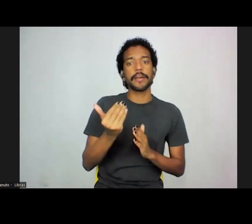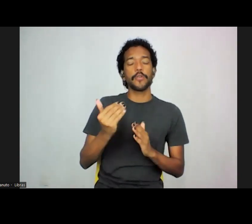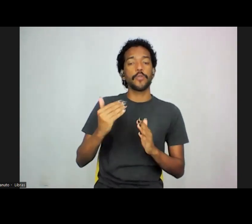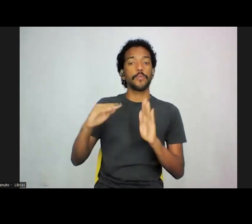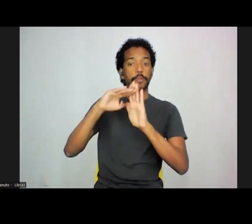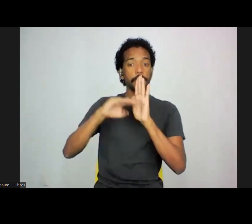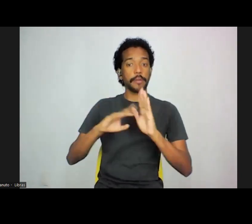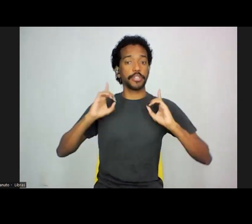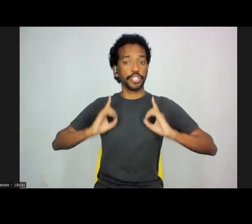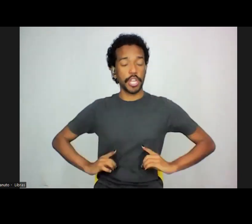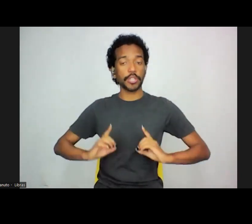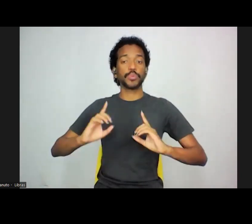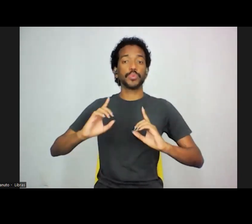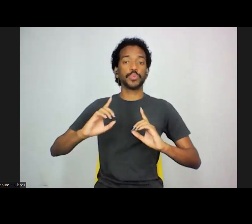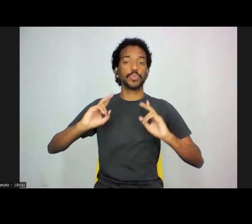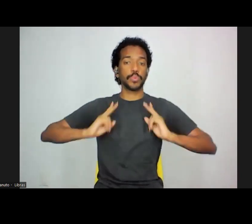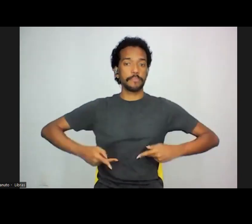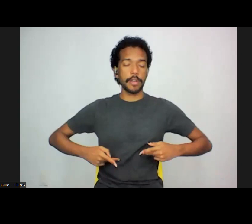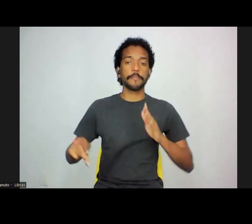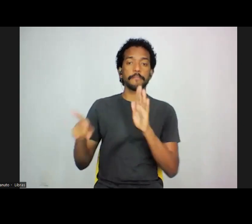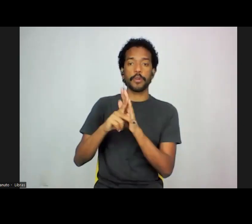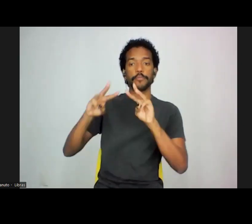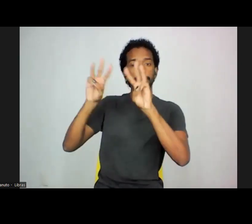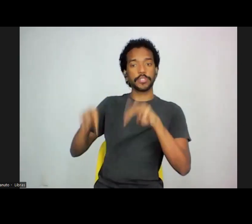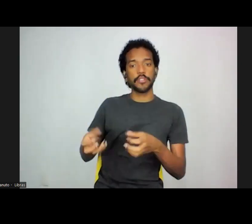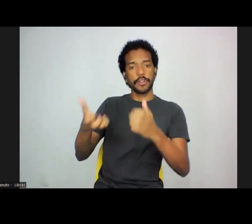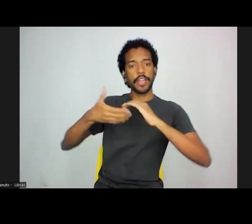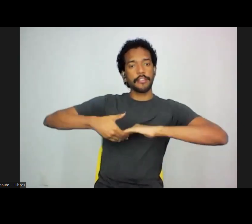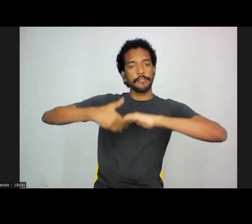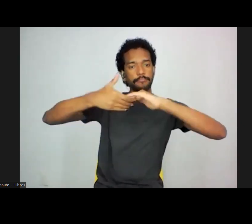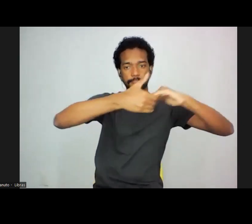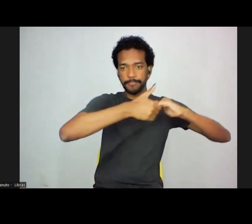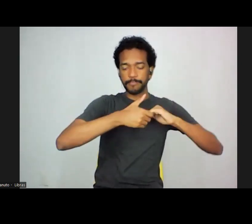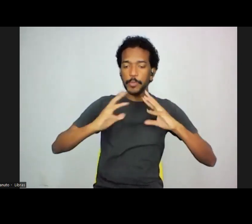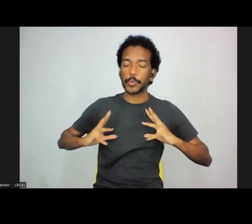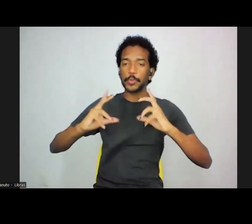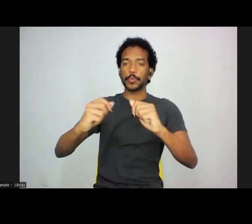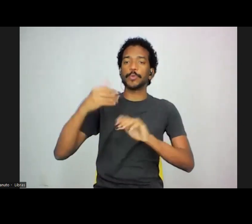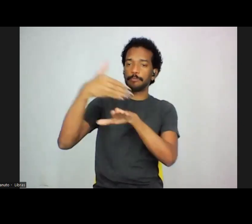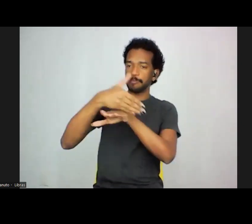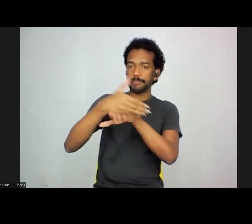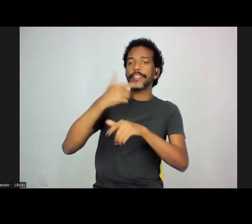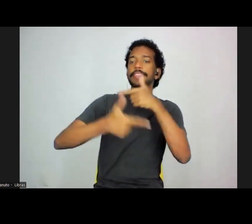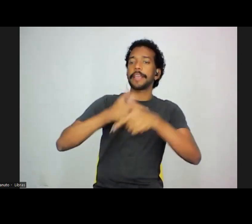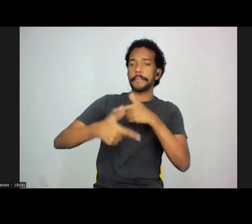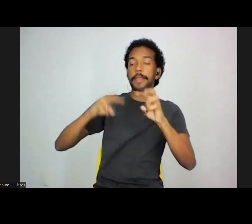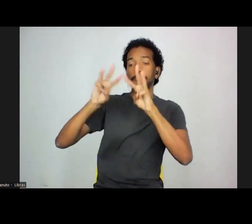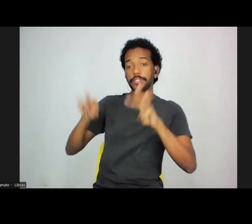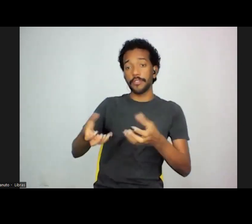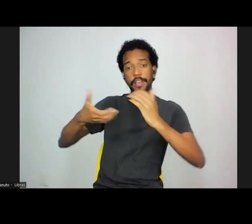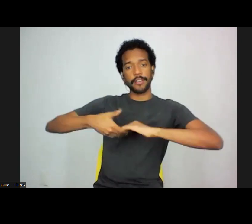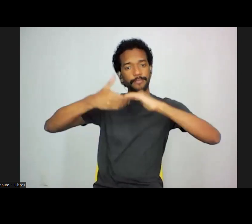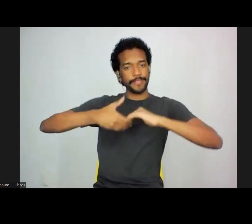Queria cumprimentar aqui todos os meus colegas que trabalham em museus, que estão aqui presentes. Queria cumprimentar também os